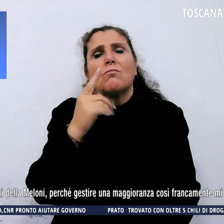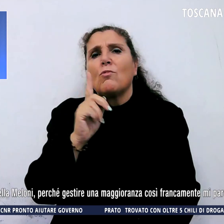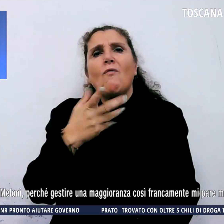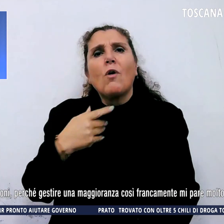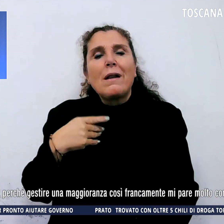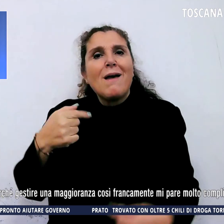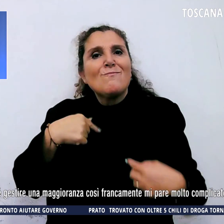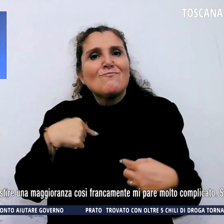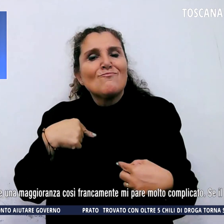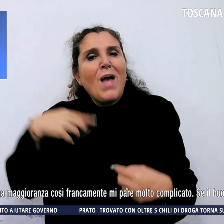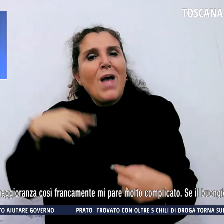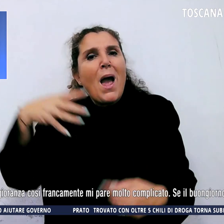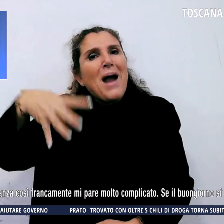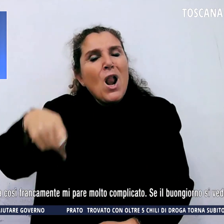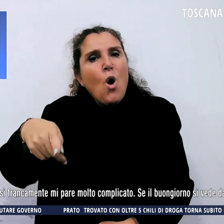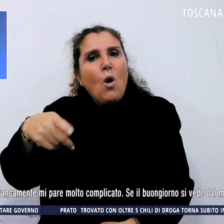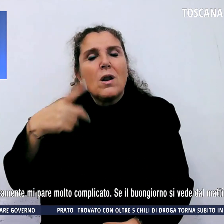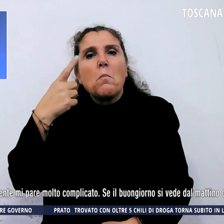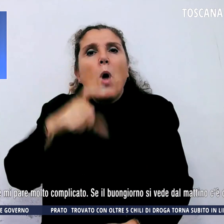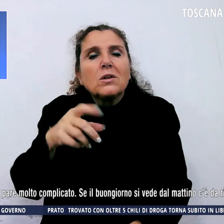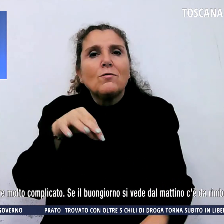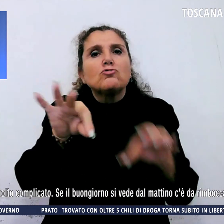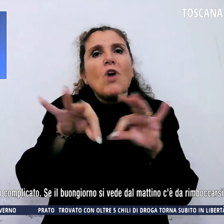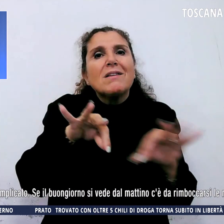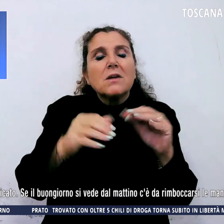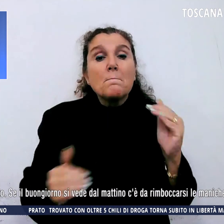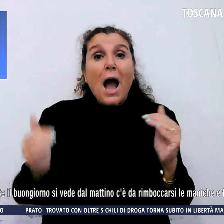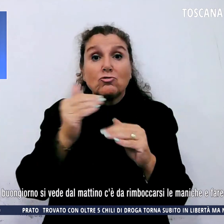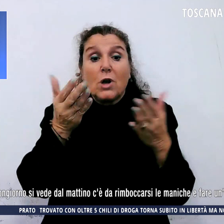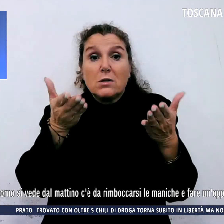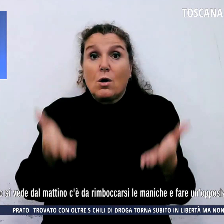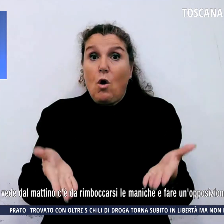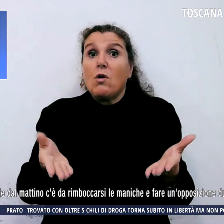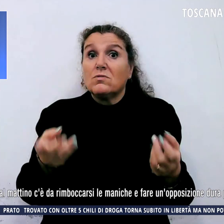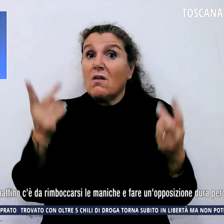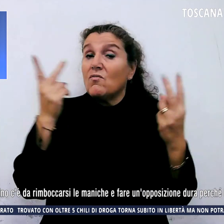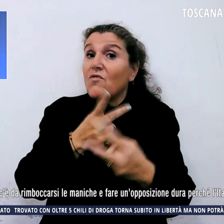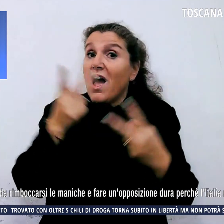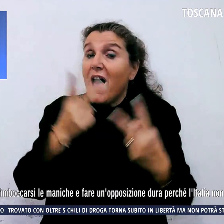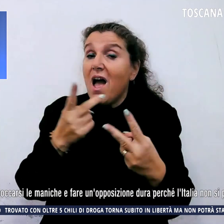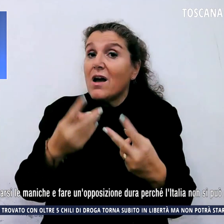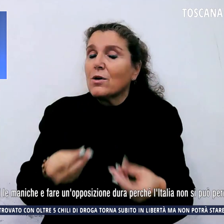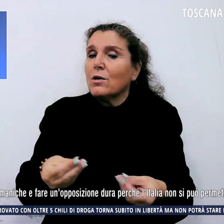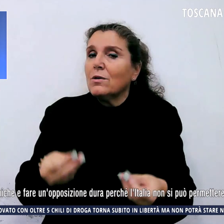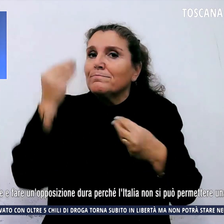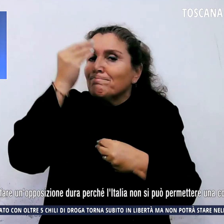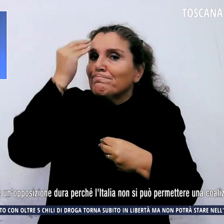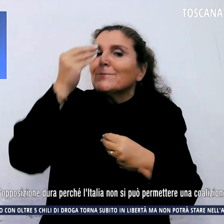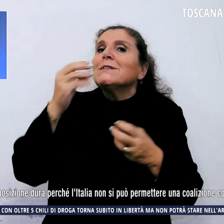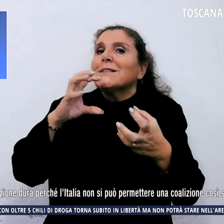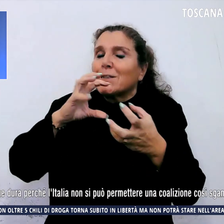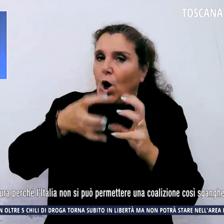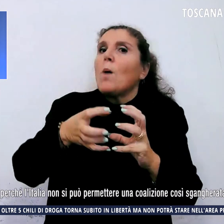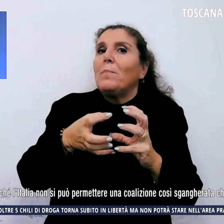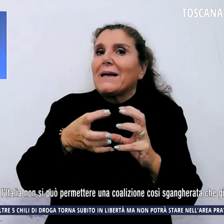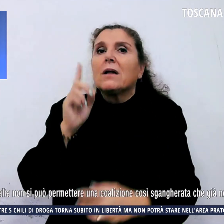gestire una maggioranza così francamente mi pare molto complicato. Se il buongiorno si